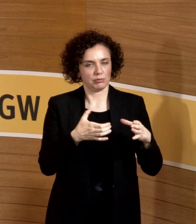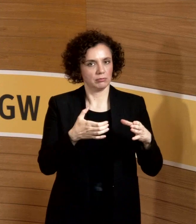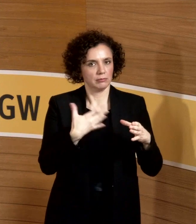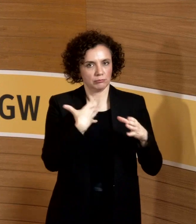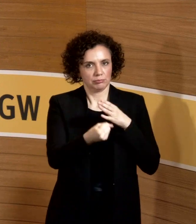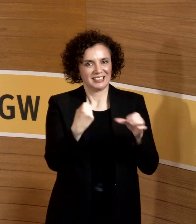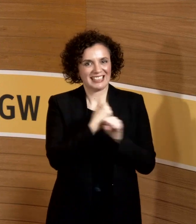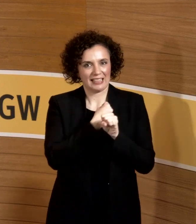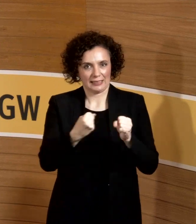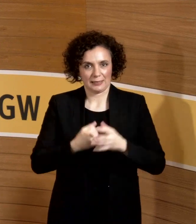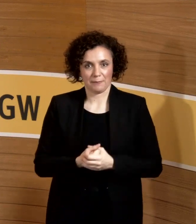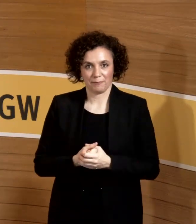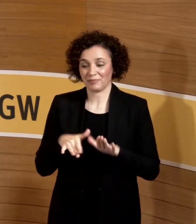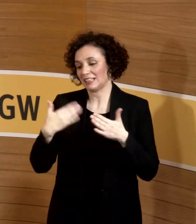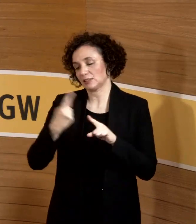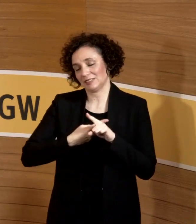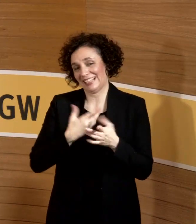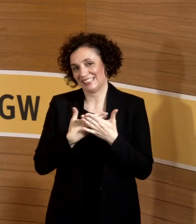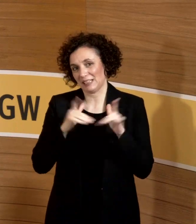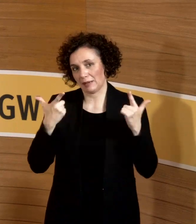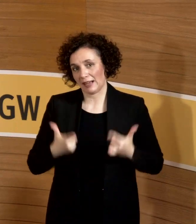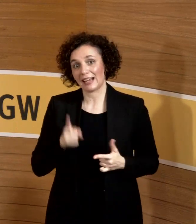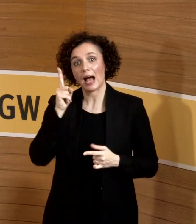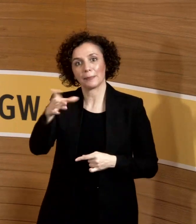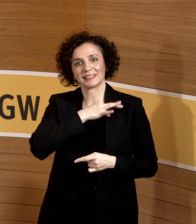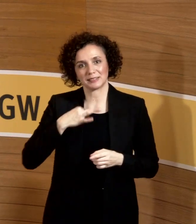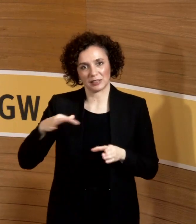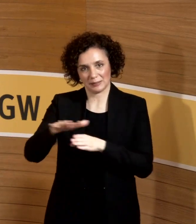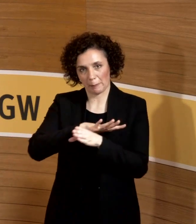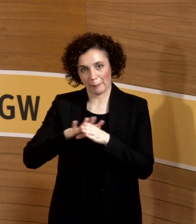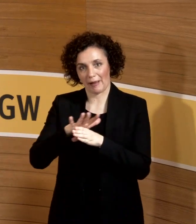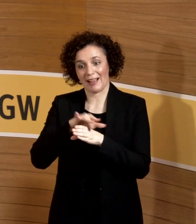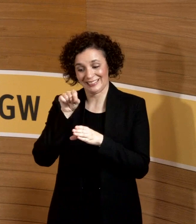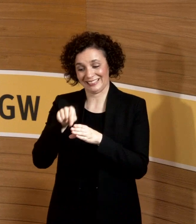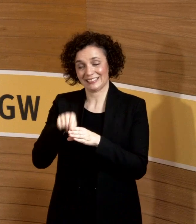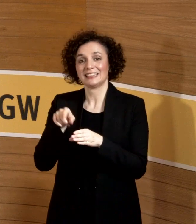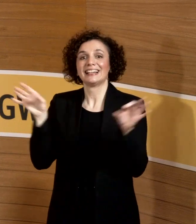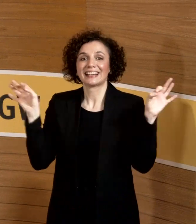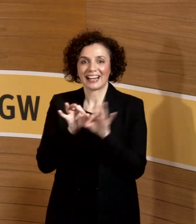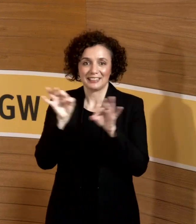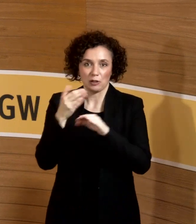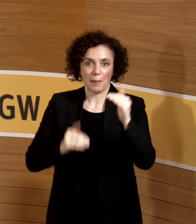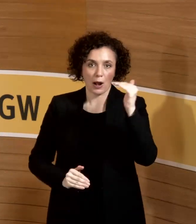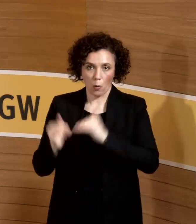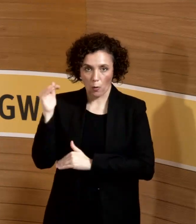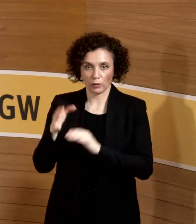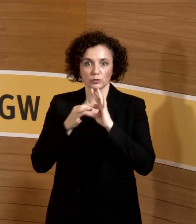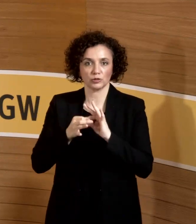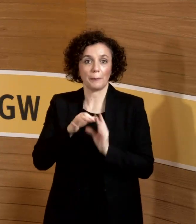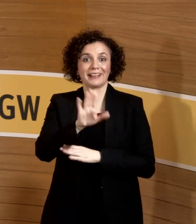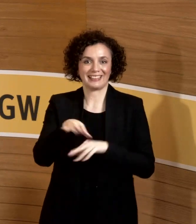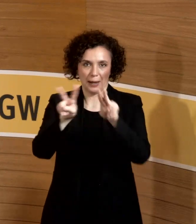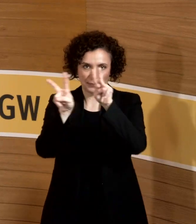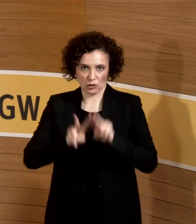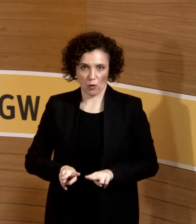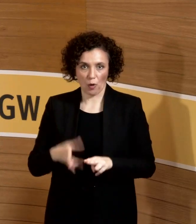zum Gesundheitswesen haben wir eindeutig erhöhte Übertragungsmöglichkeiten und Raten und Risiken im Setting Kinderbetreuung.